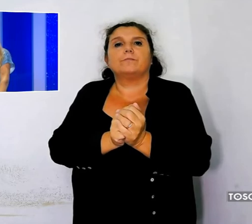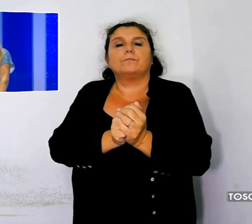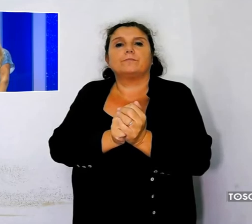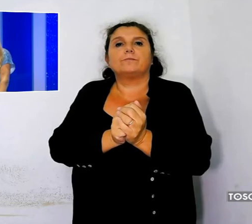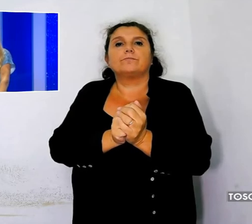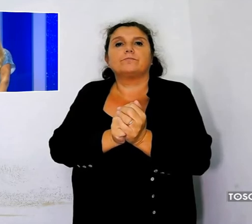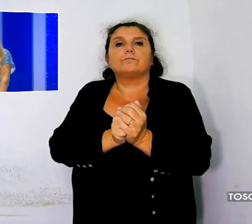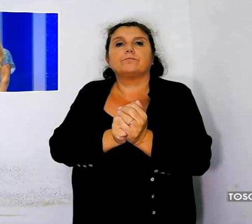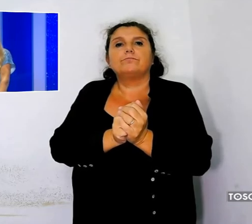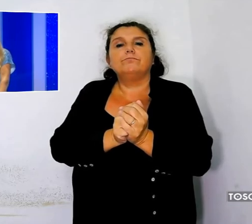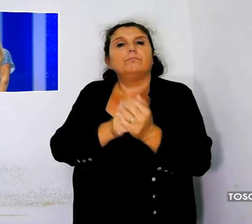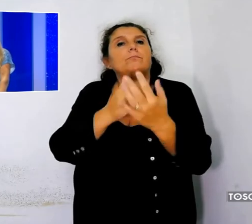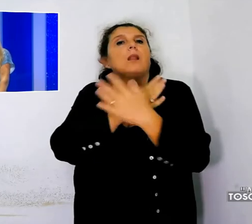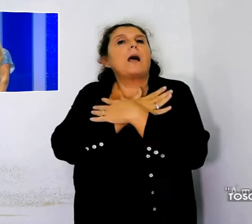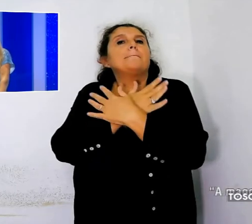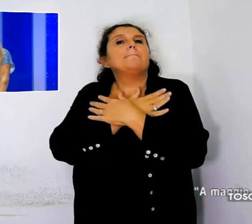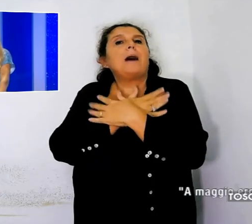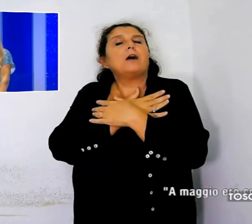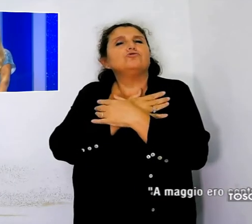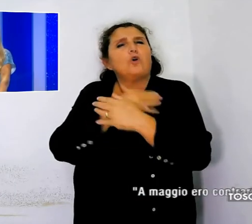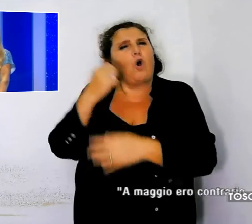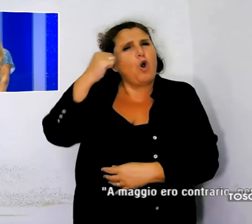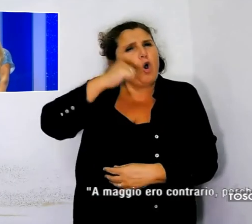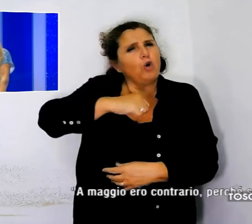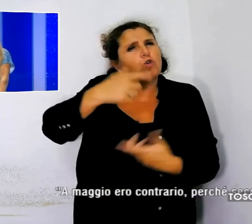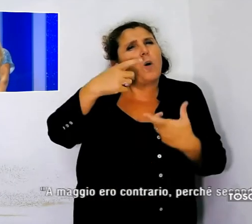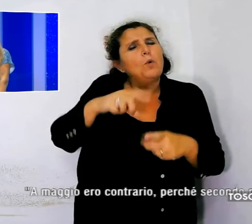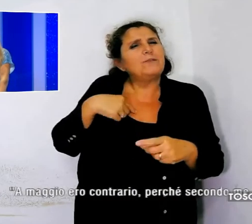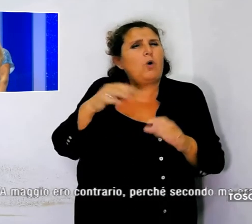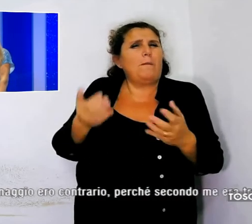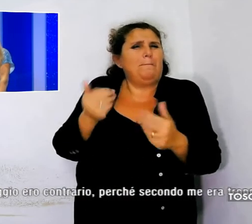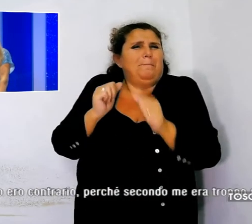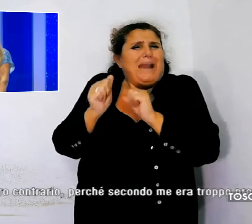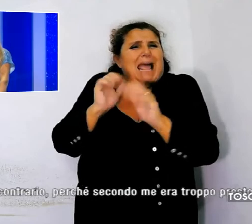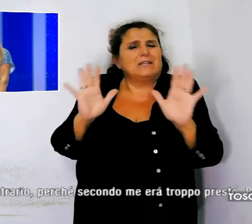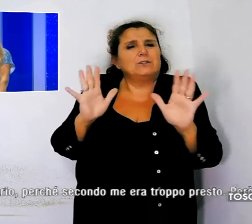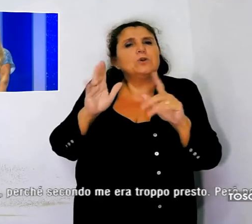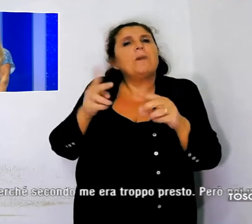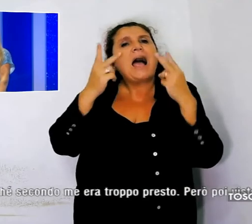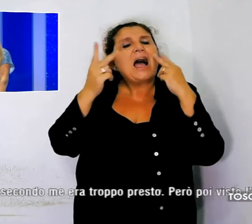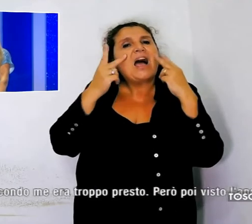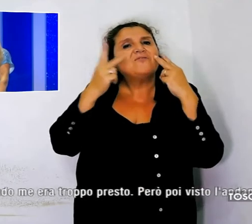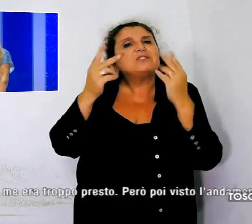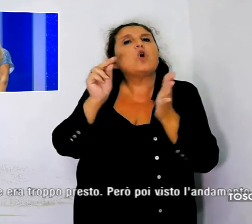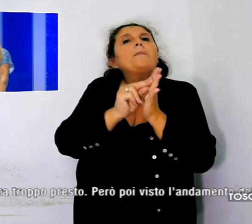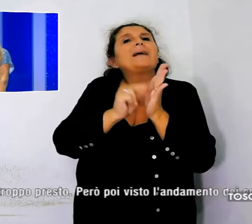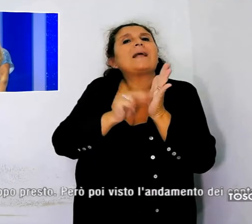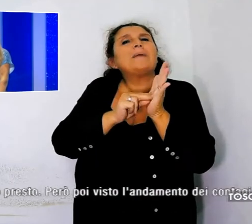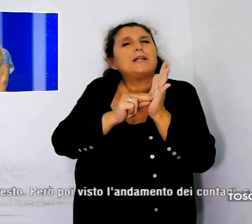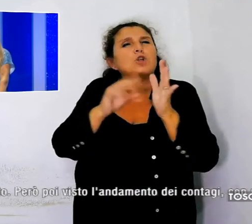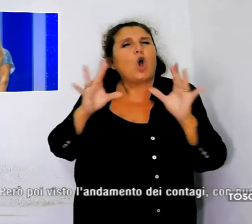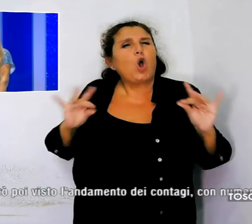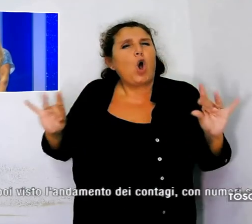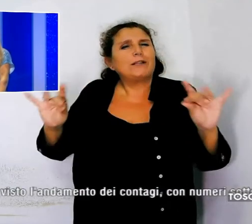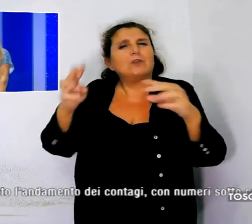A maggio ero contrario perché secondo me era troppo presto, però poi visto l'emendamento dei contagi con numeri